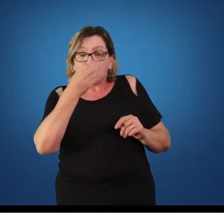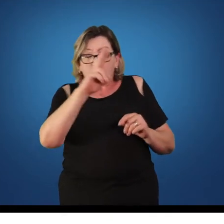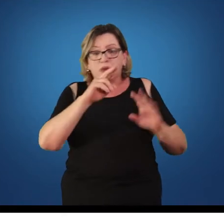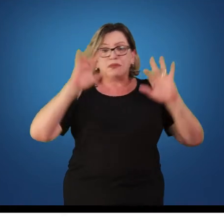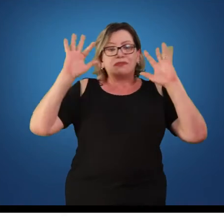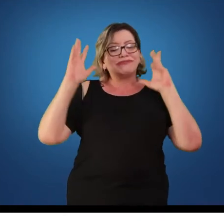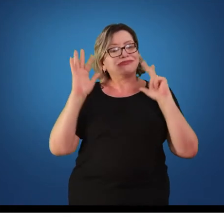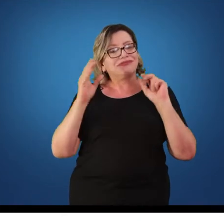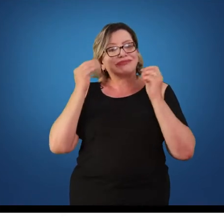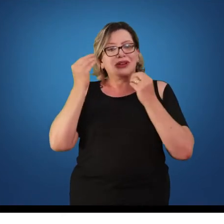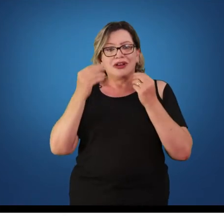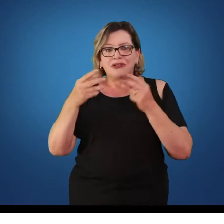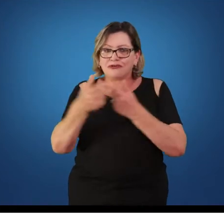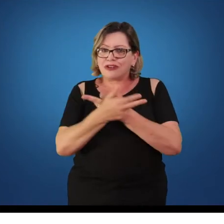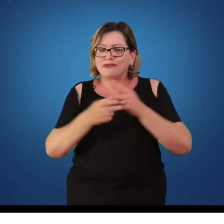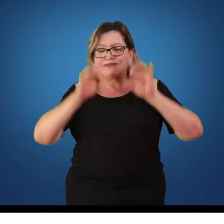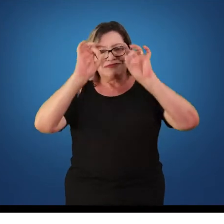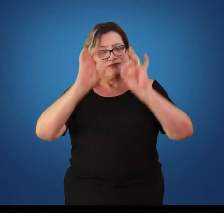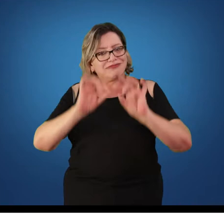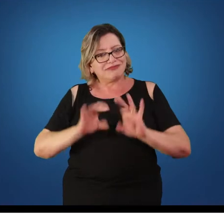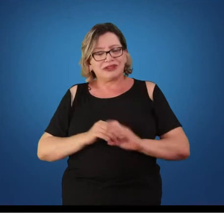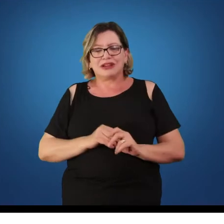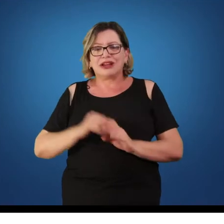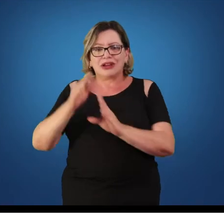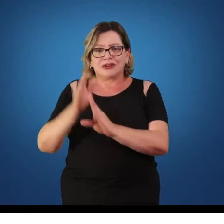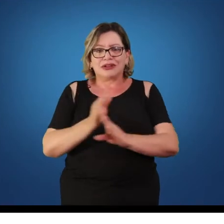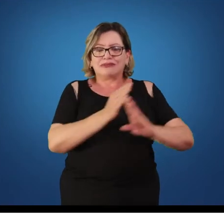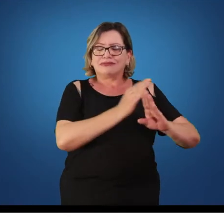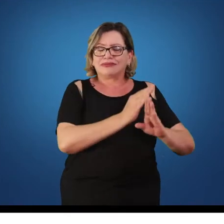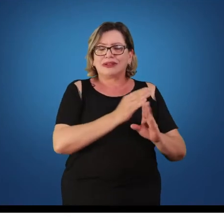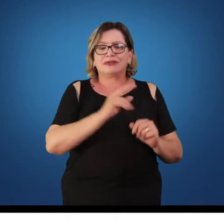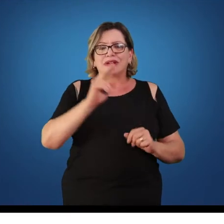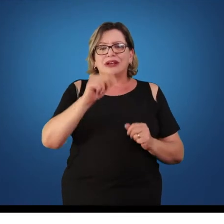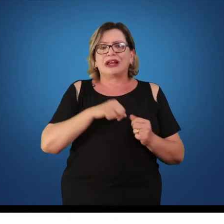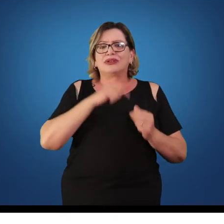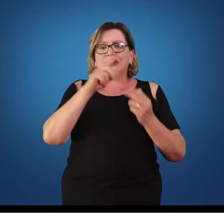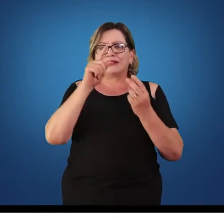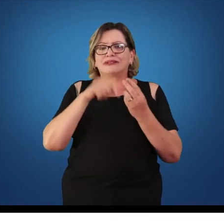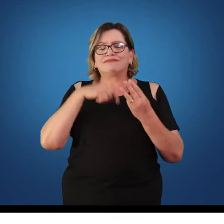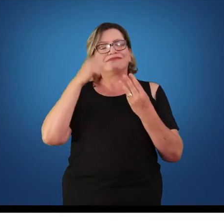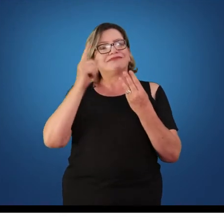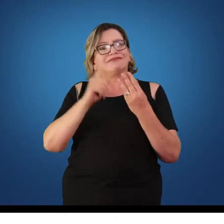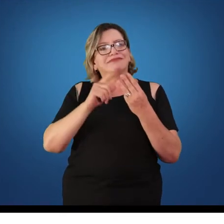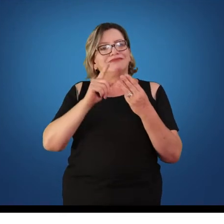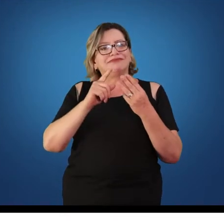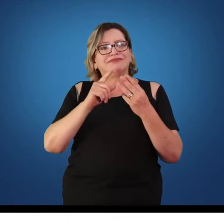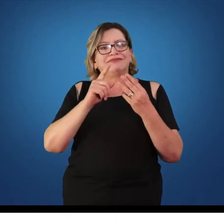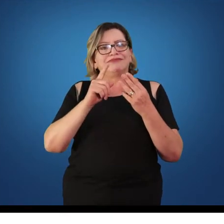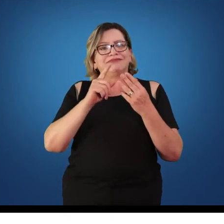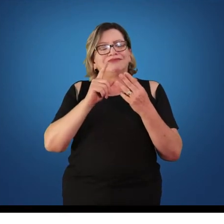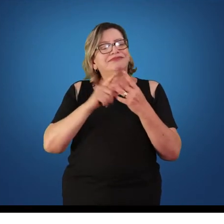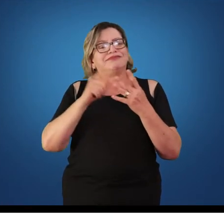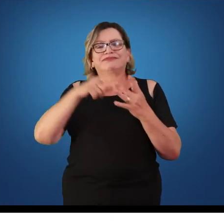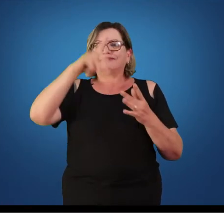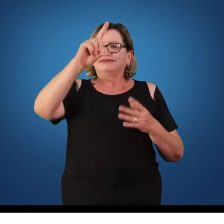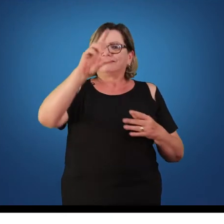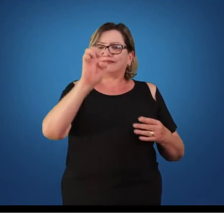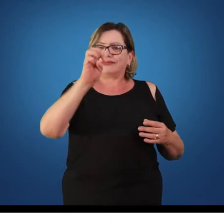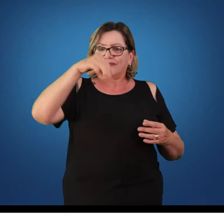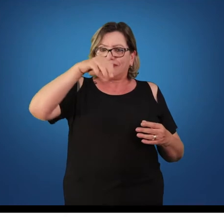ginástica de demonstração, nós vamos trabalhar, então, com todas as possibilidades de movimento corporal.